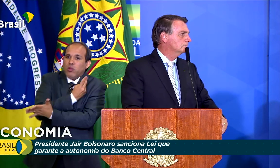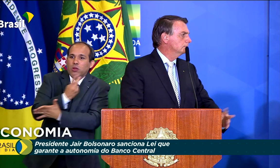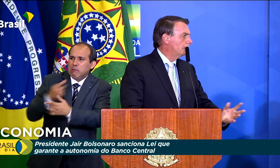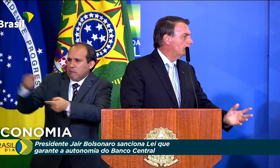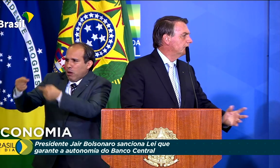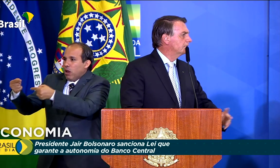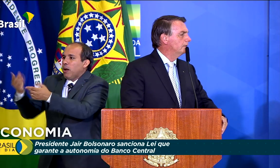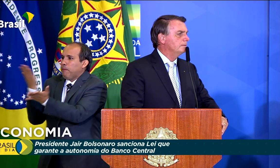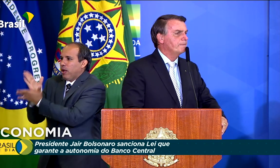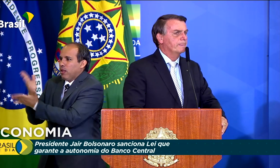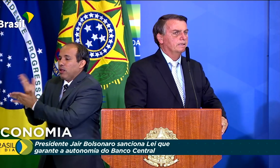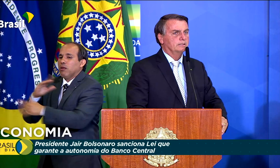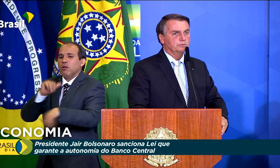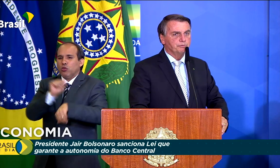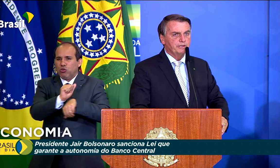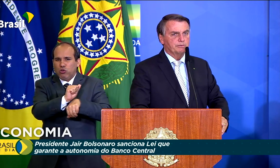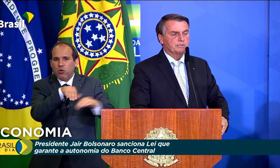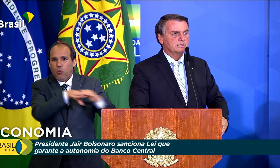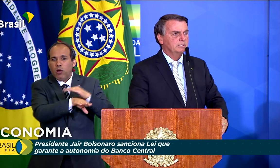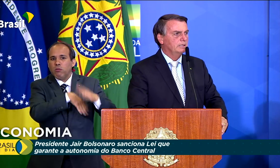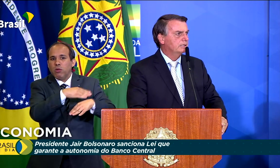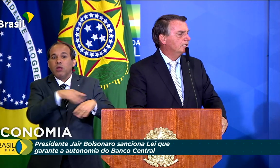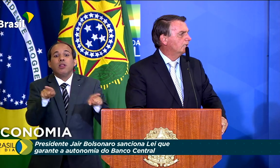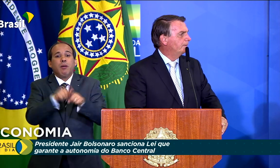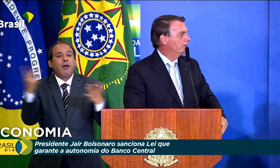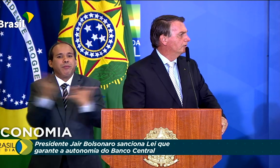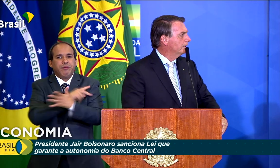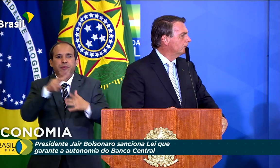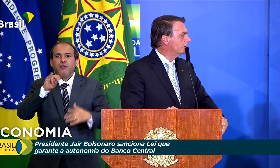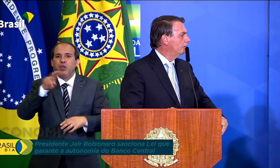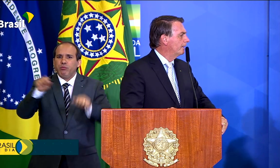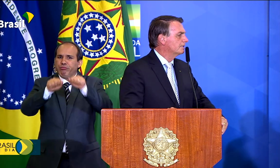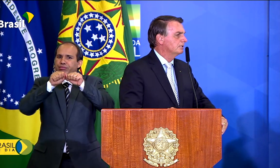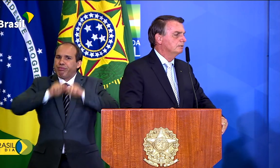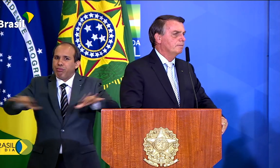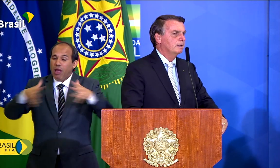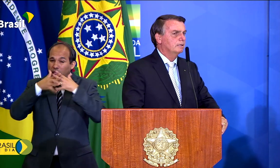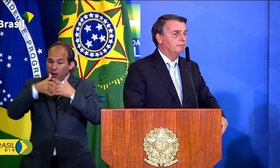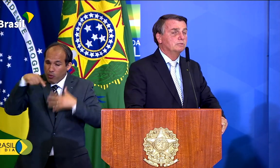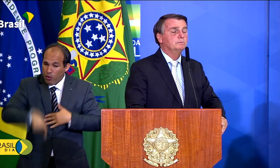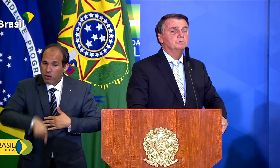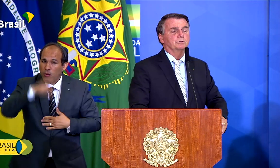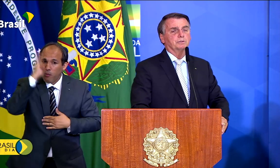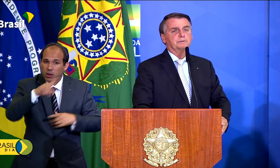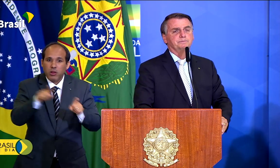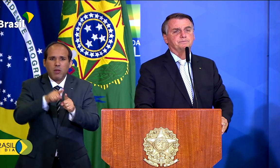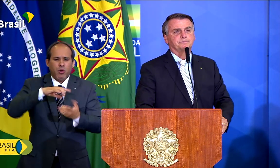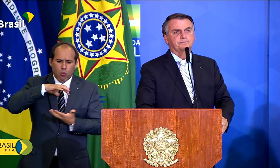a questão do vírus que atrapalhou não só o Brasil, mas o mundo todo.